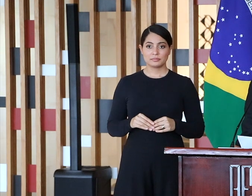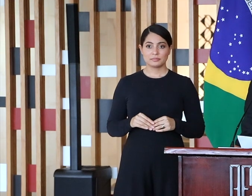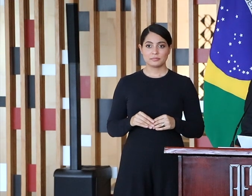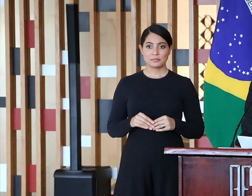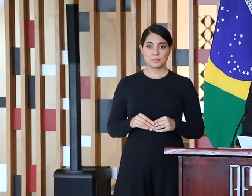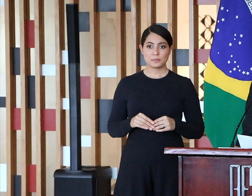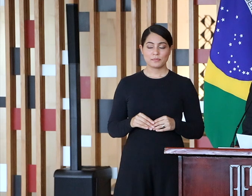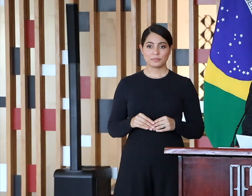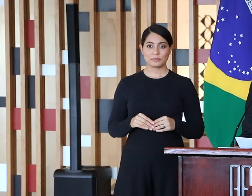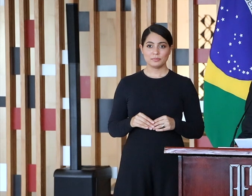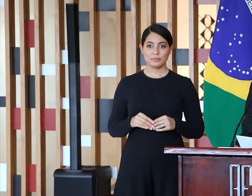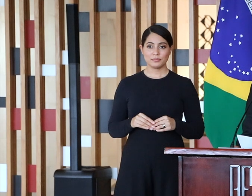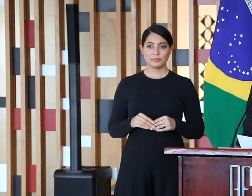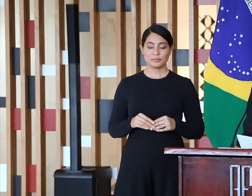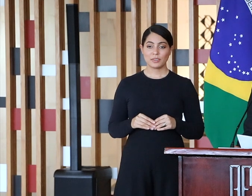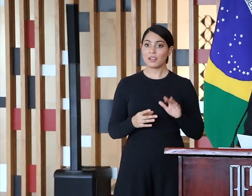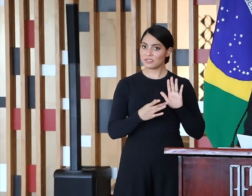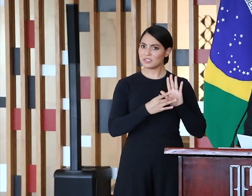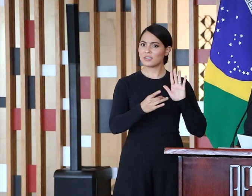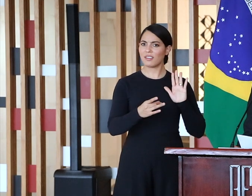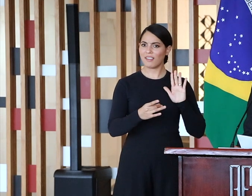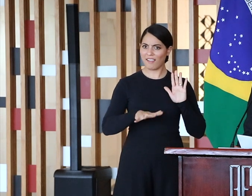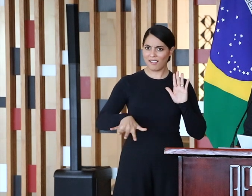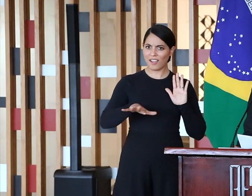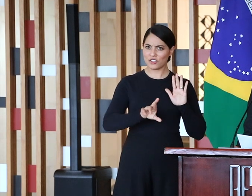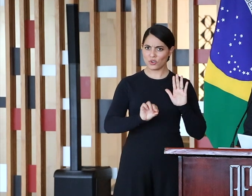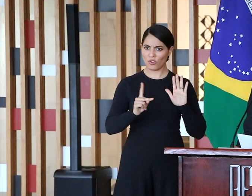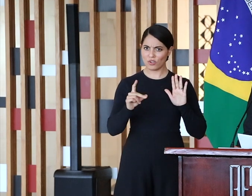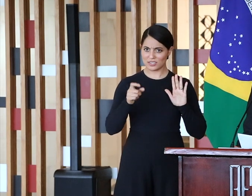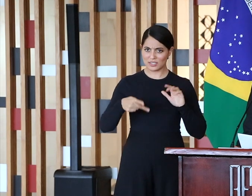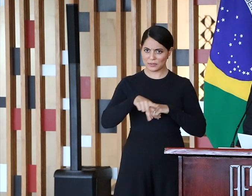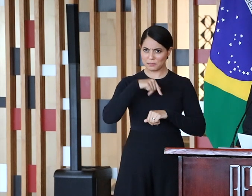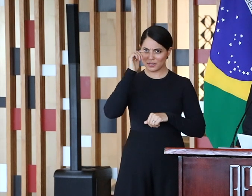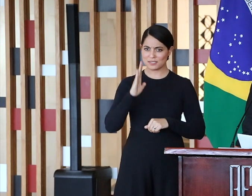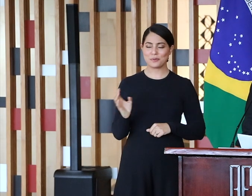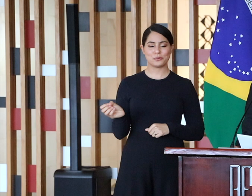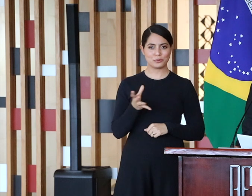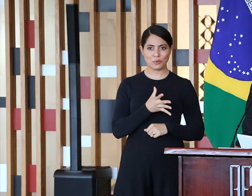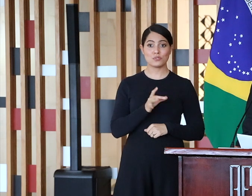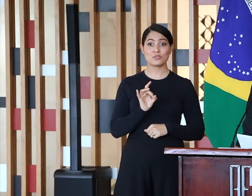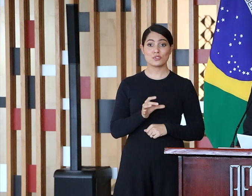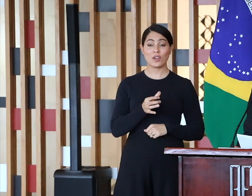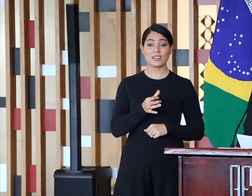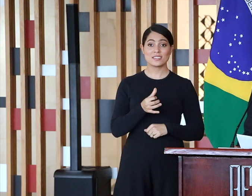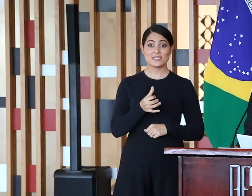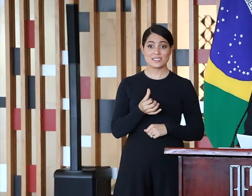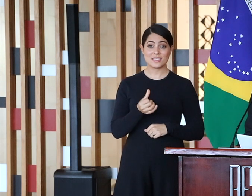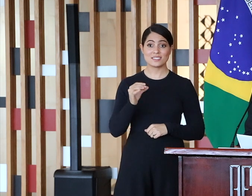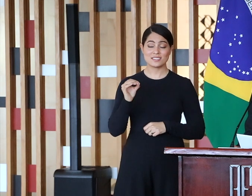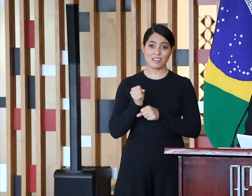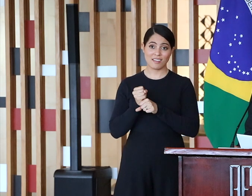Como destaquei, o setor de rochas brasileiras é novo. Apenas seis décadas separam a data de extração